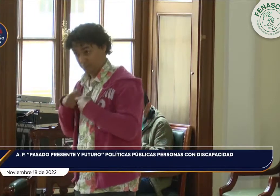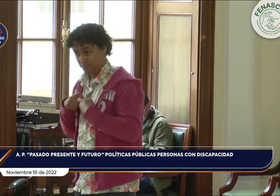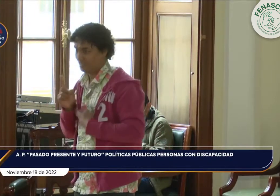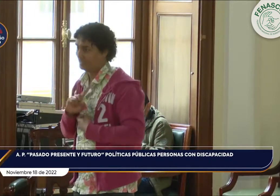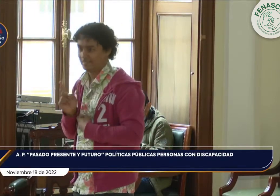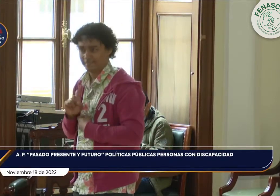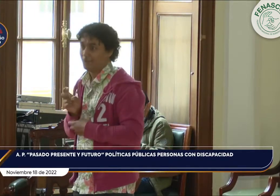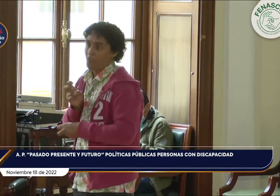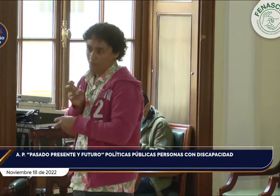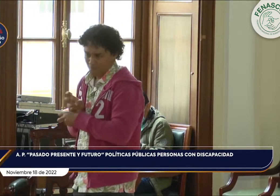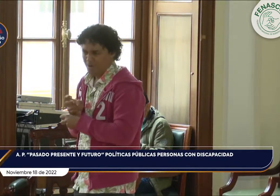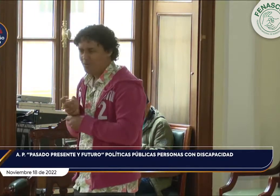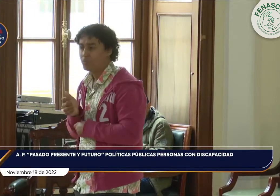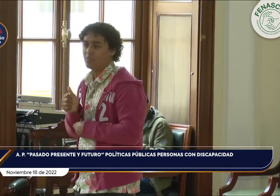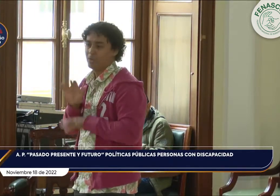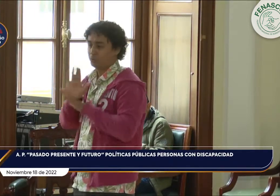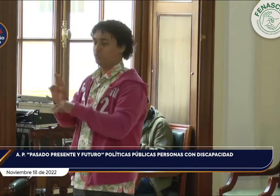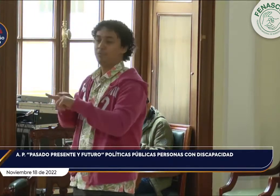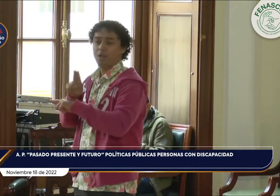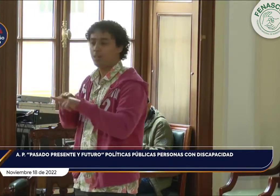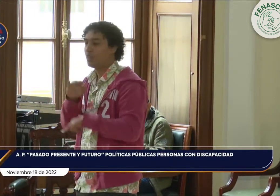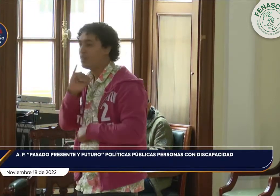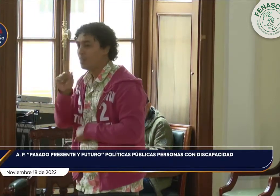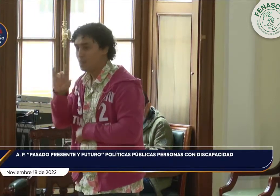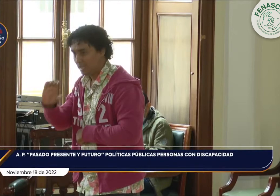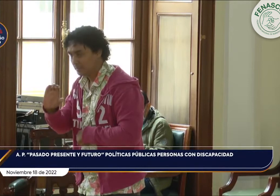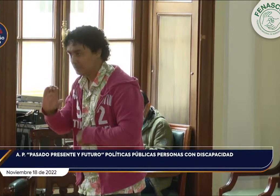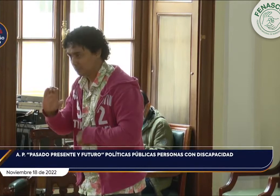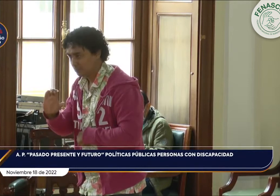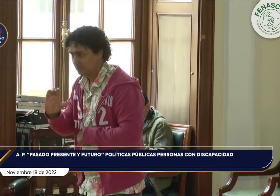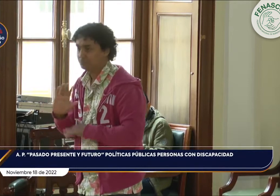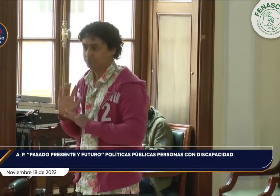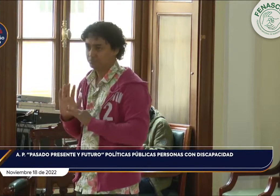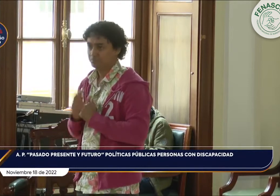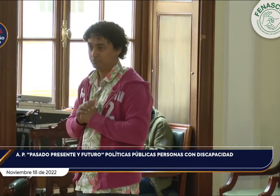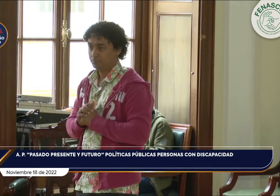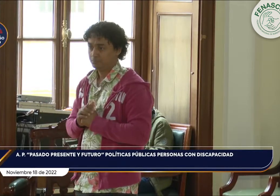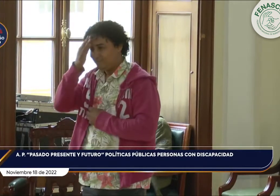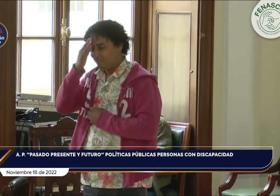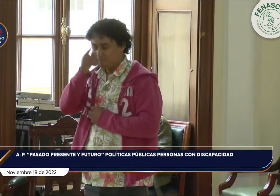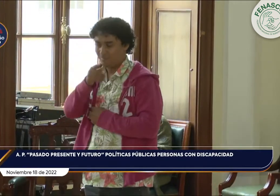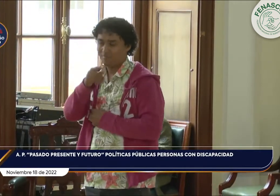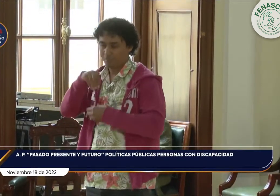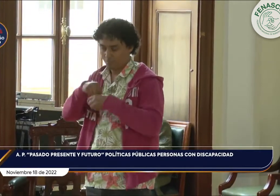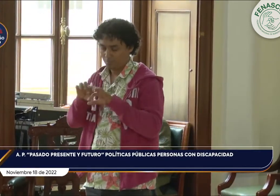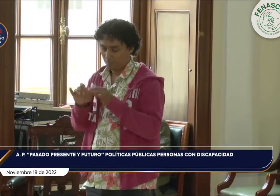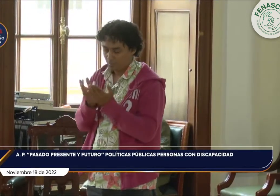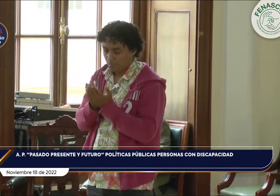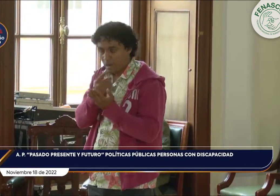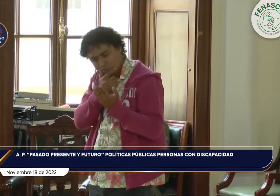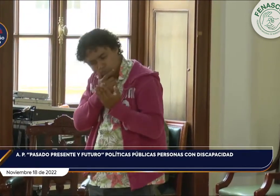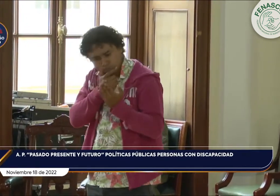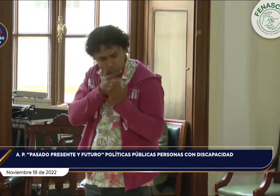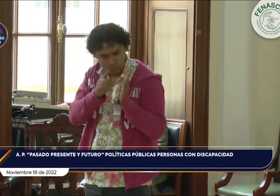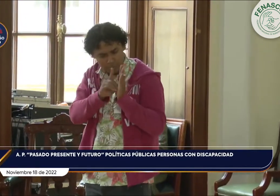segundo idioma y demás, pero las personas sordas, el español no es su segundo idioma. Que las secretarías de educación,